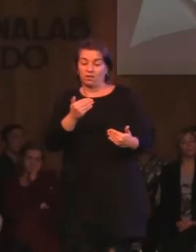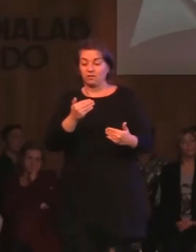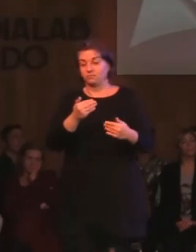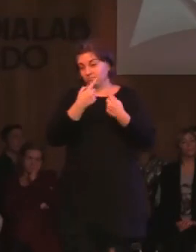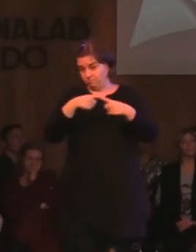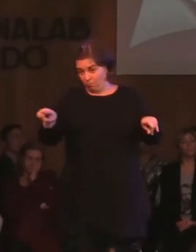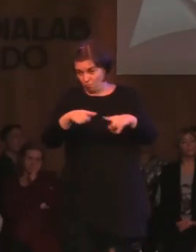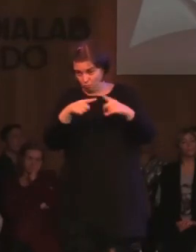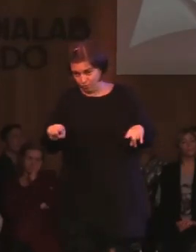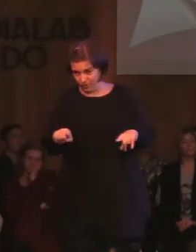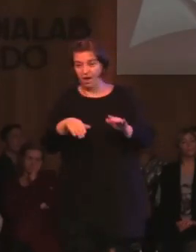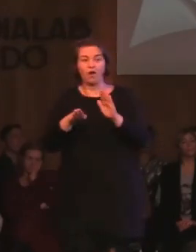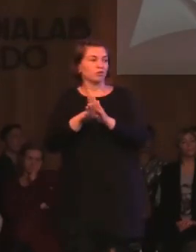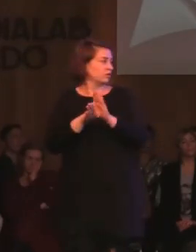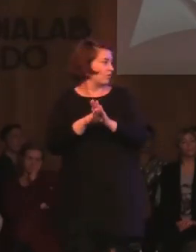así que...